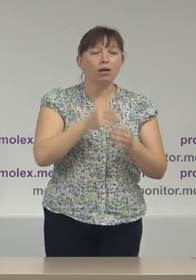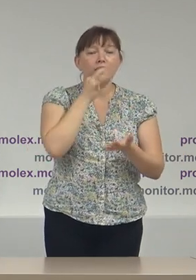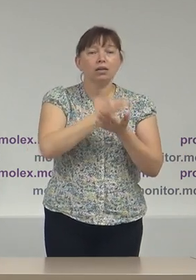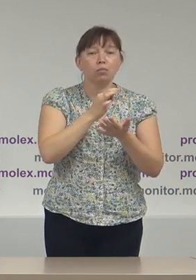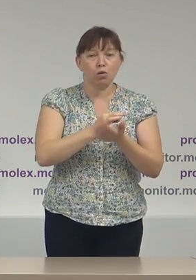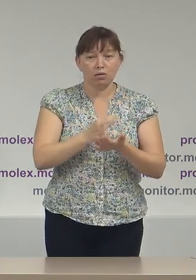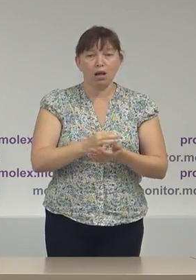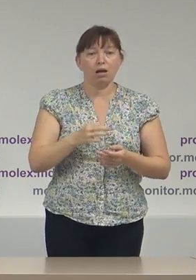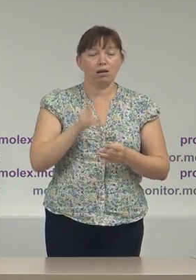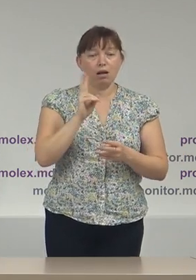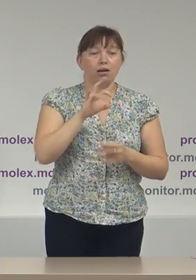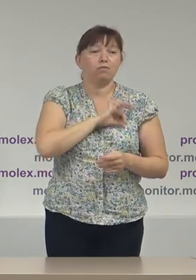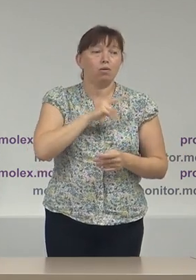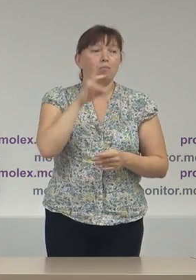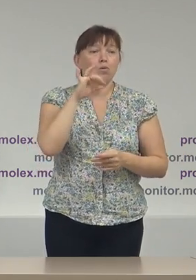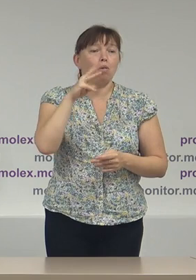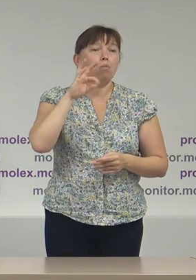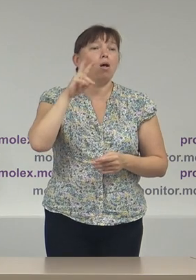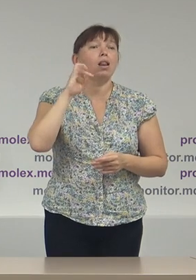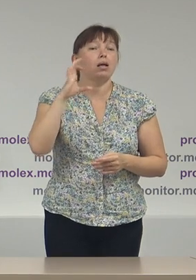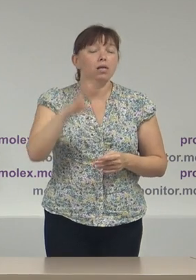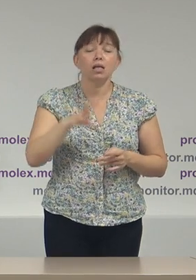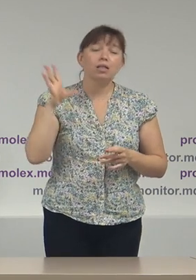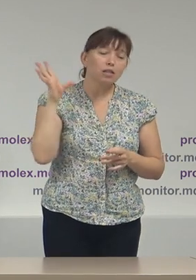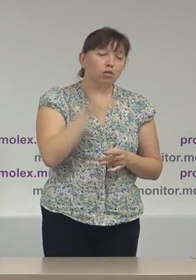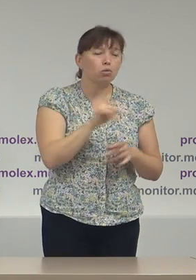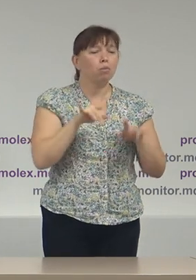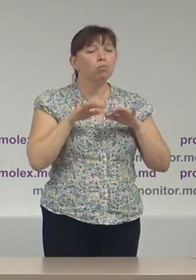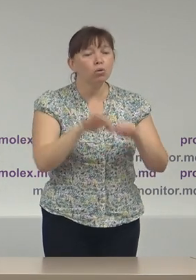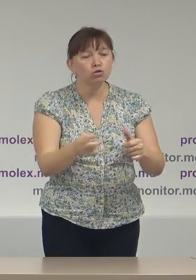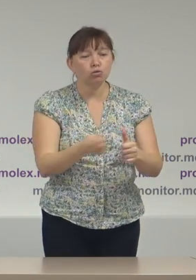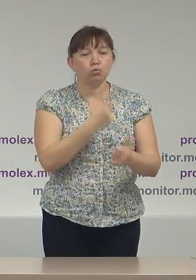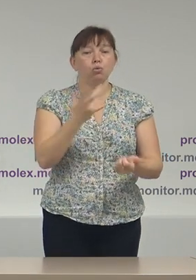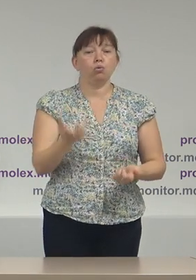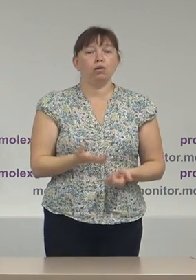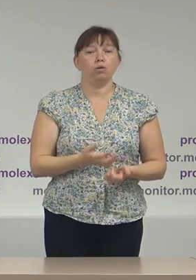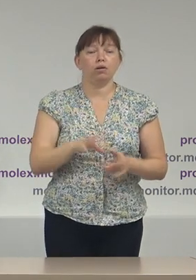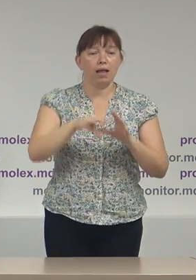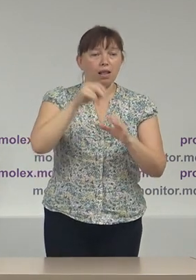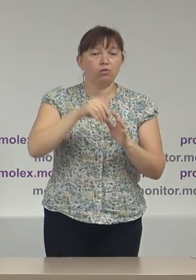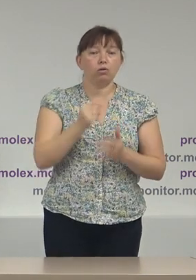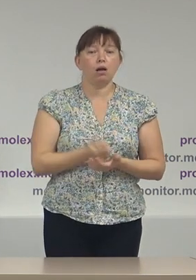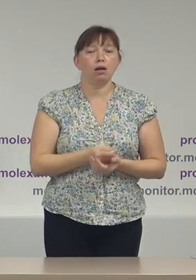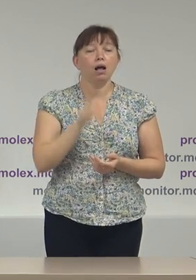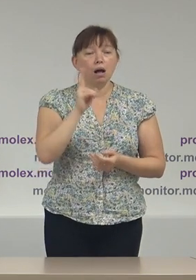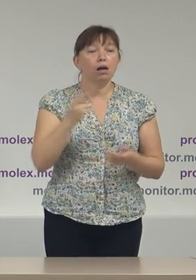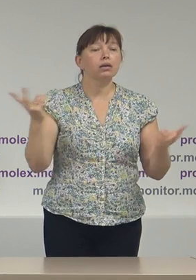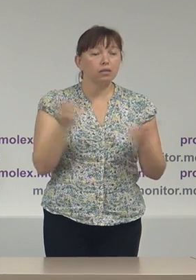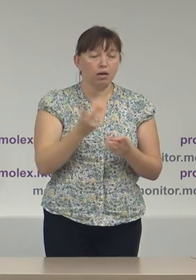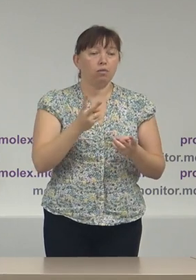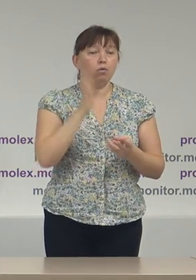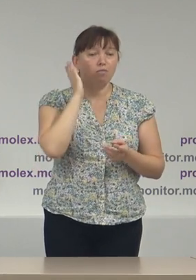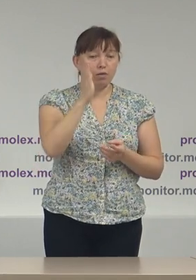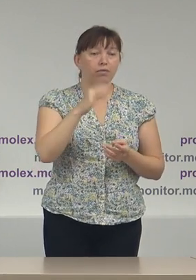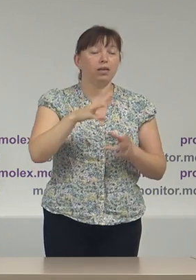utilizează observatorii Promolex. În rest, tot ce este legat de procedurile, explicarea procedurilor electorale care urmează să aibă